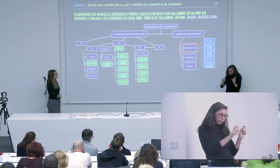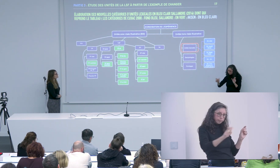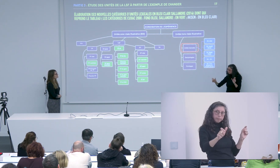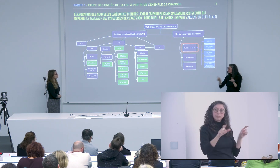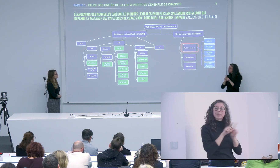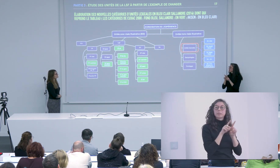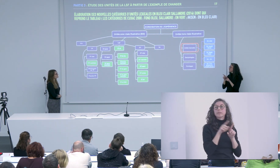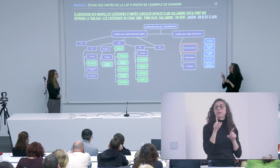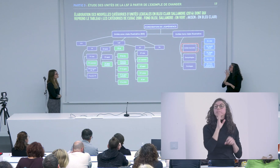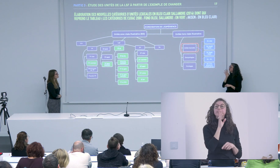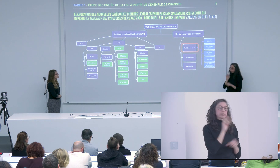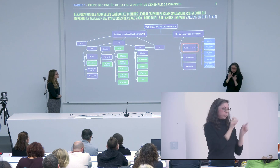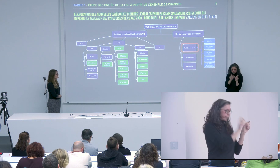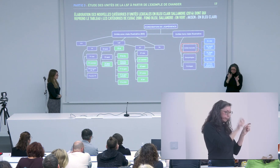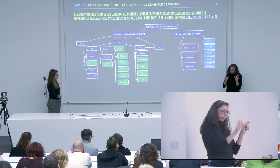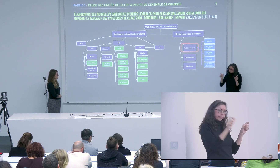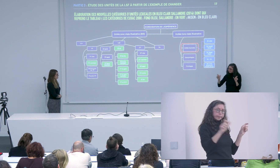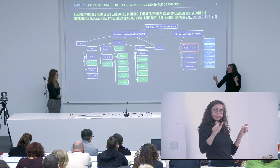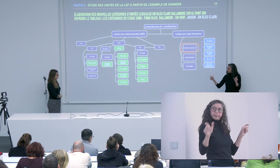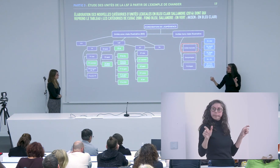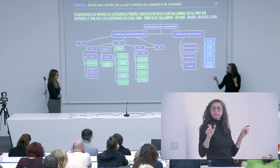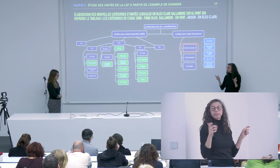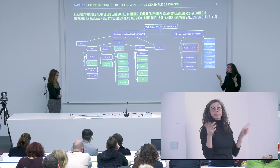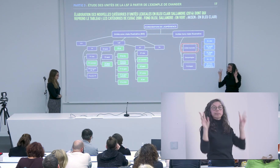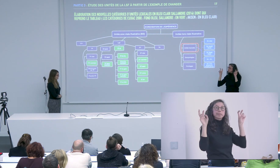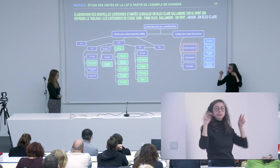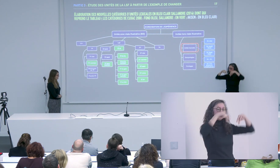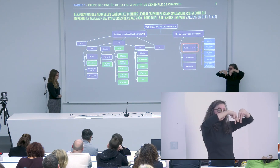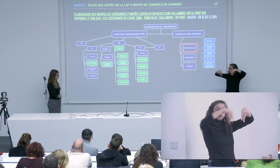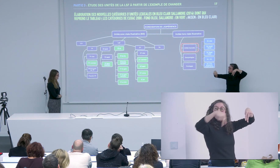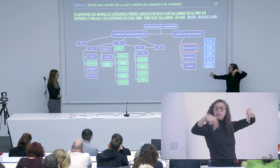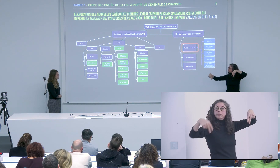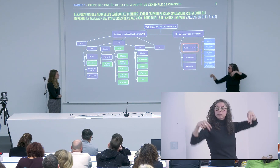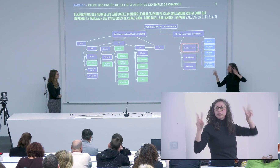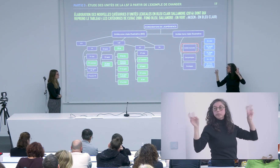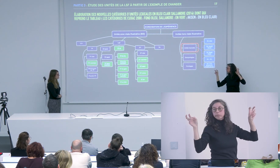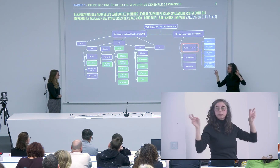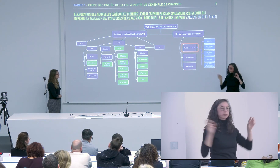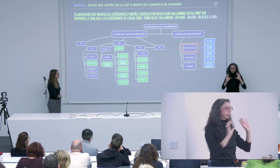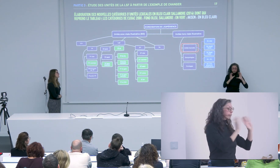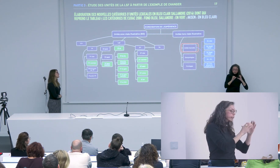voir les unités lexicales puisque cela permet de travailler la structure comme un petit peu dans les langues vocales il y une structuration